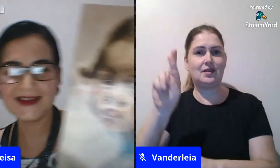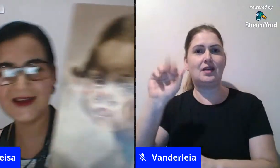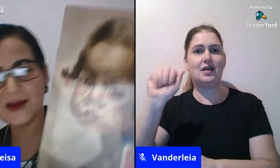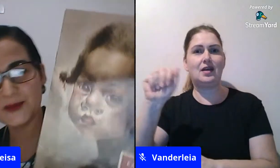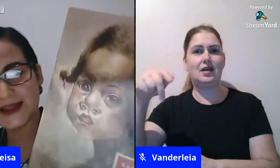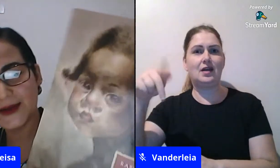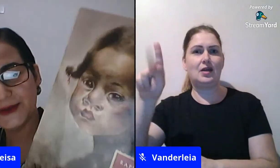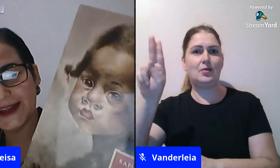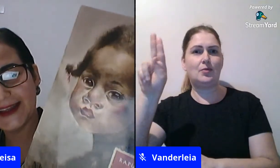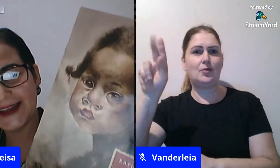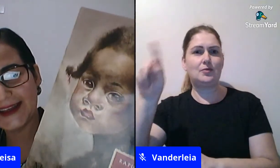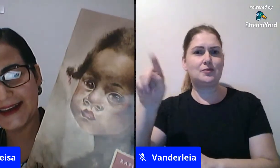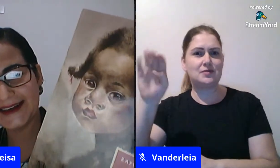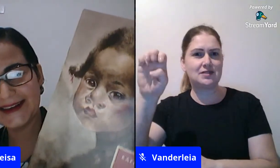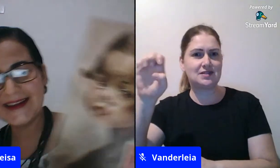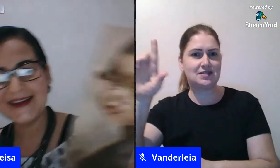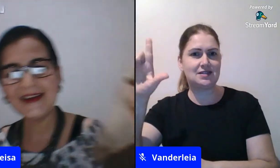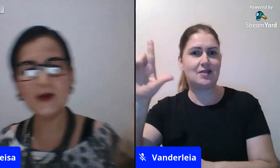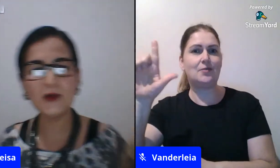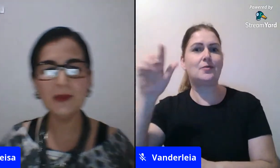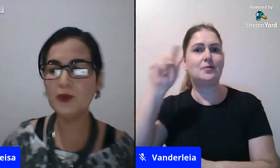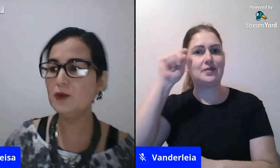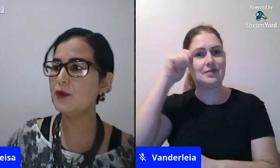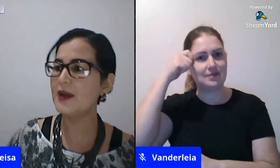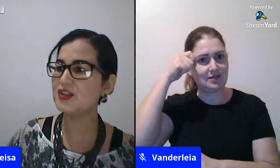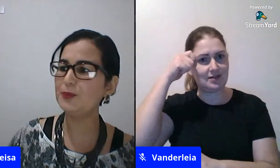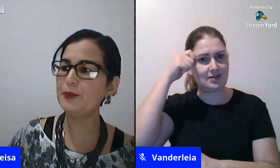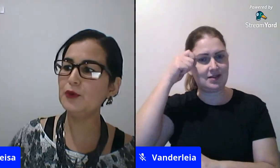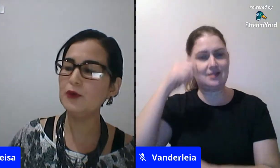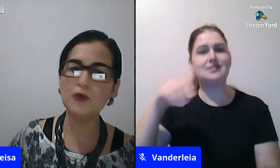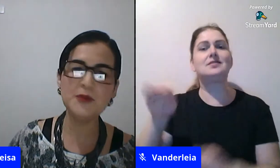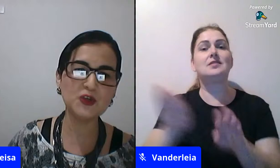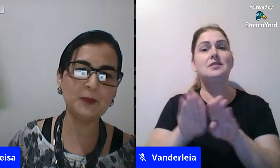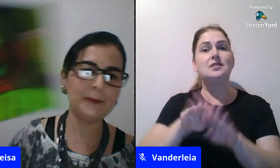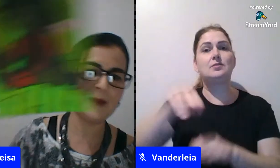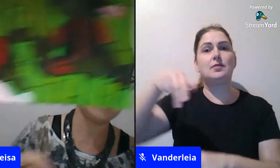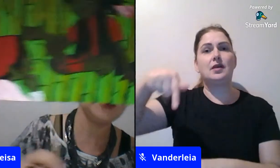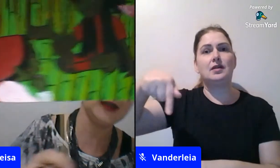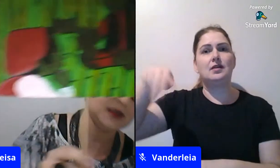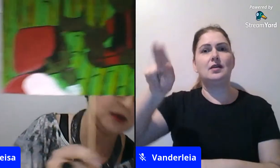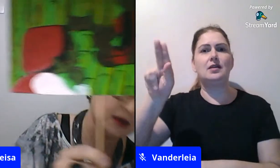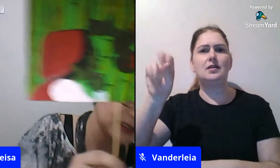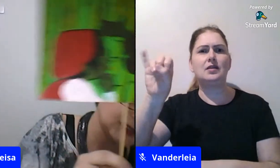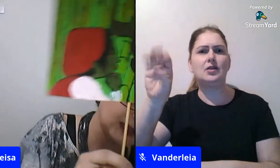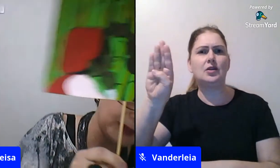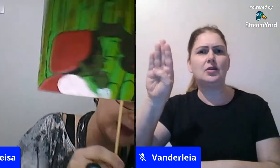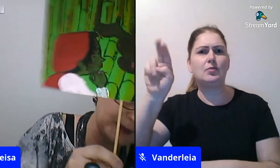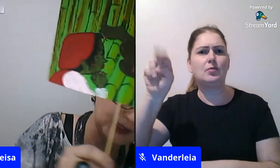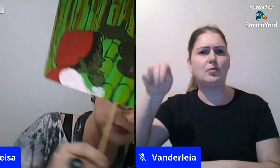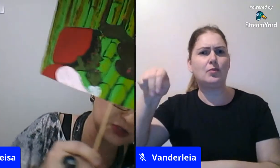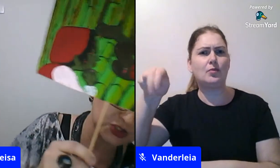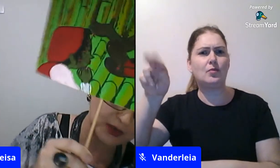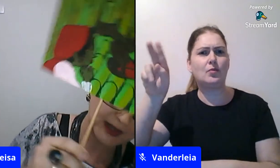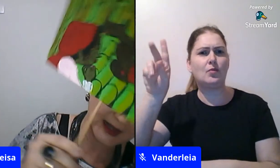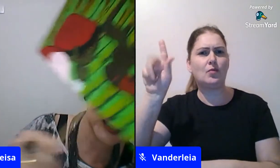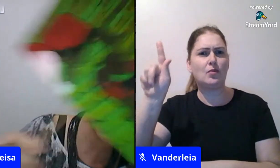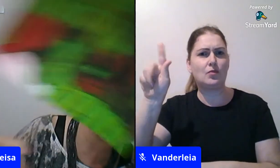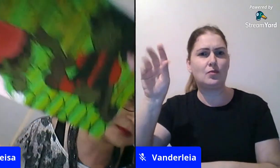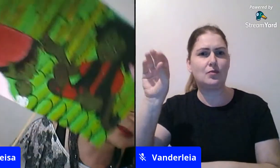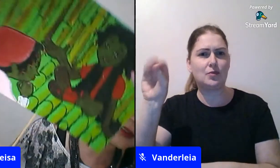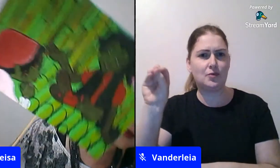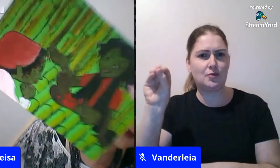essa aqui é o rapuzel negra e o quibungo é tipo o bicho papai olha aqui ó isso aqui é palito de